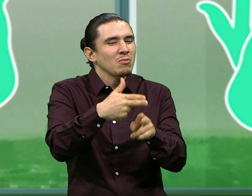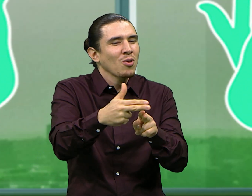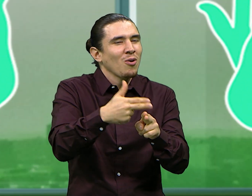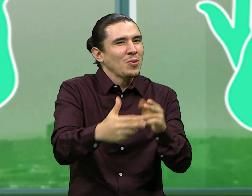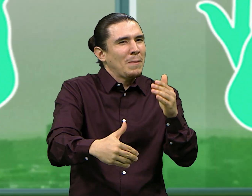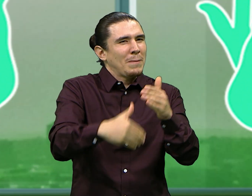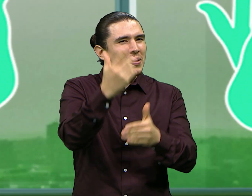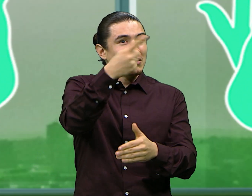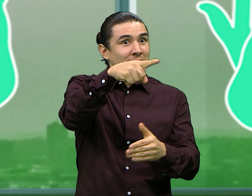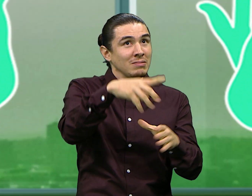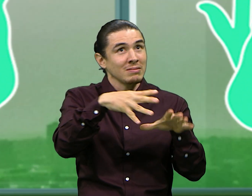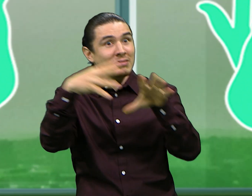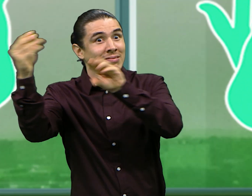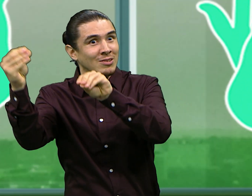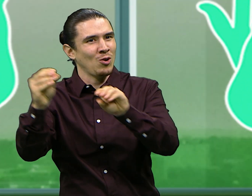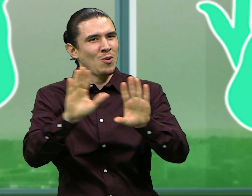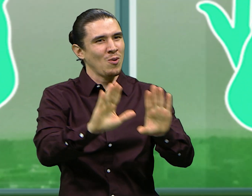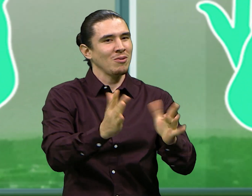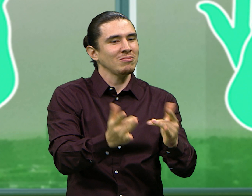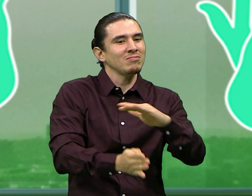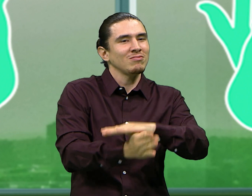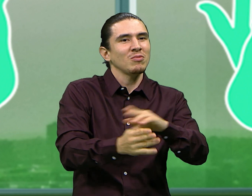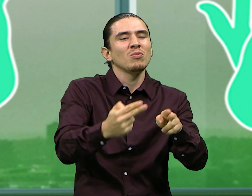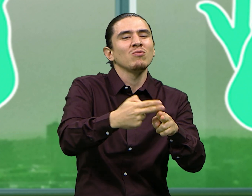Bueno, no se despeguen de sus pantallas.